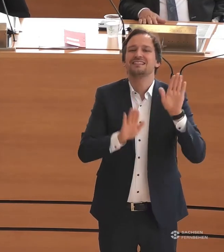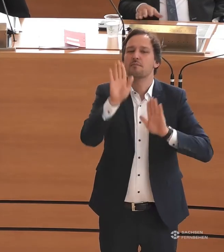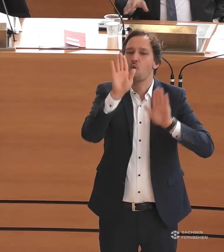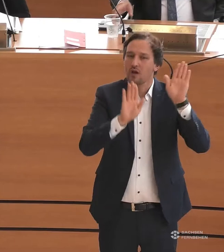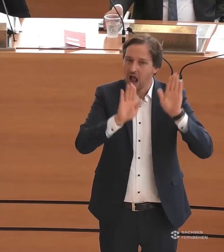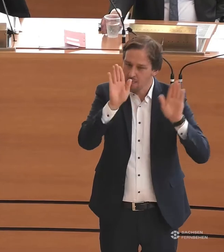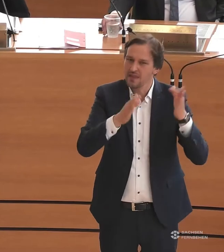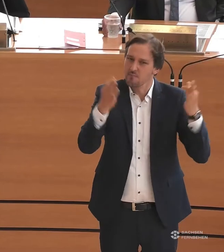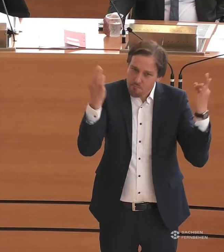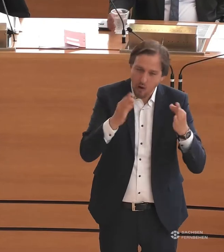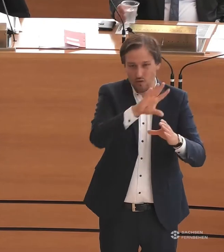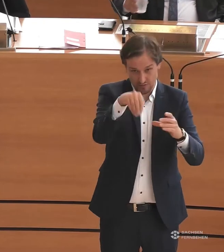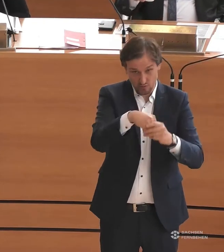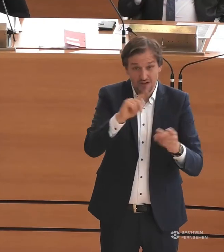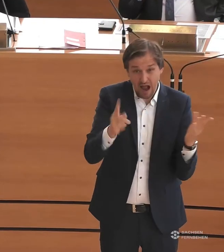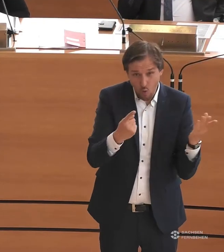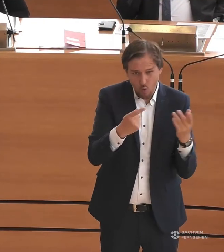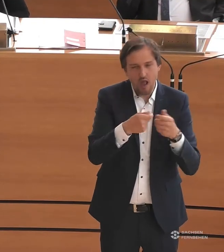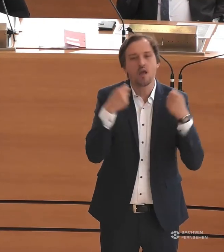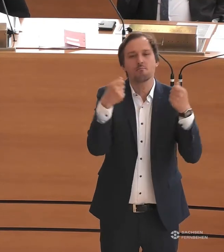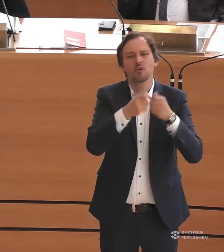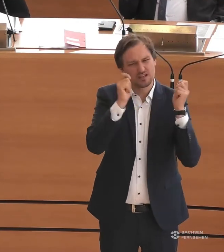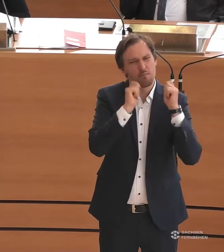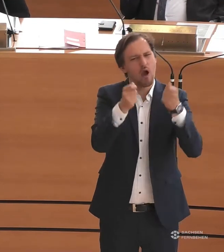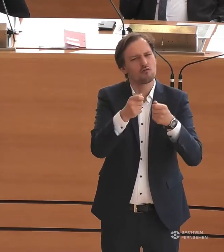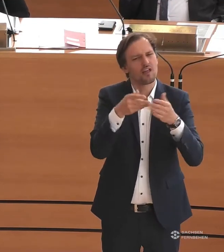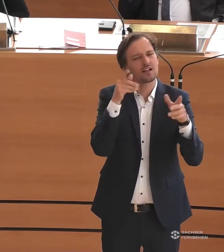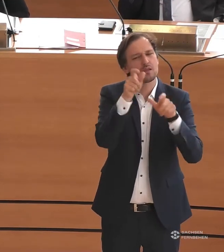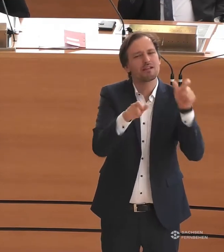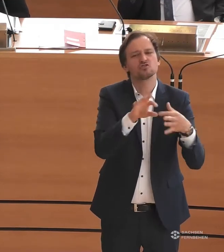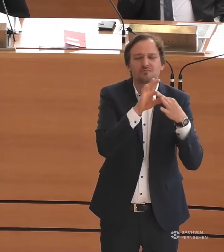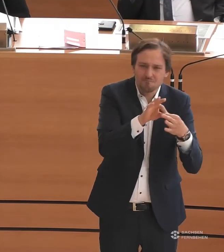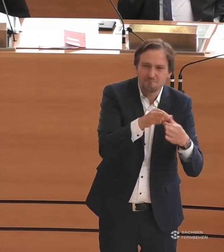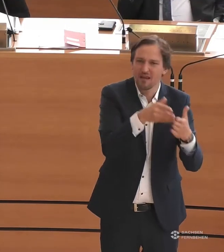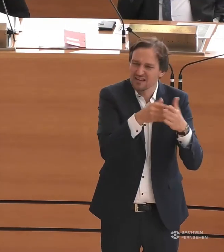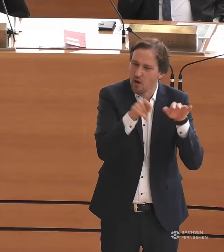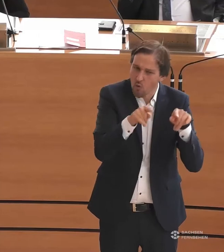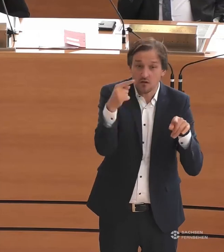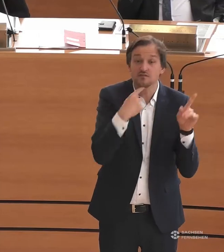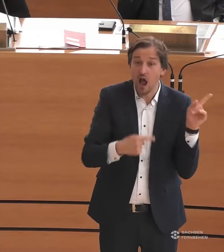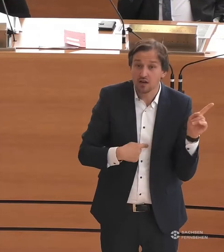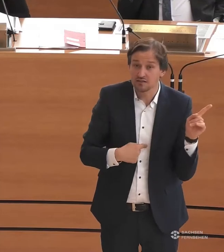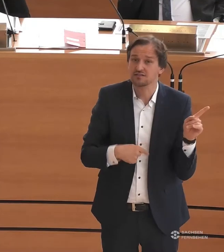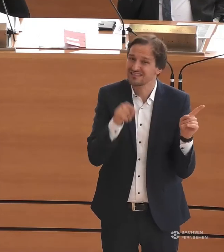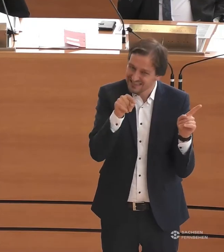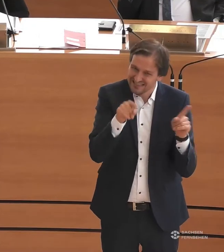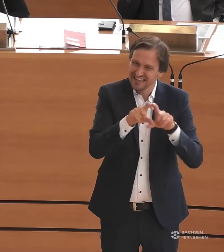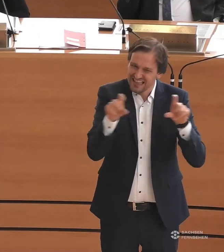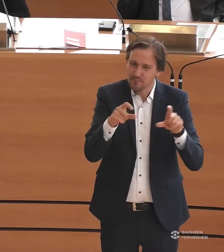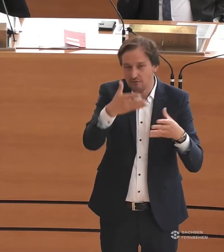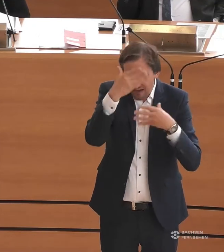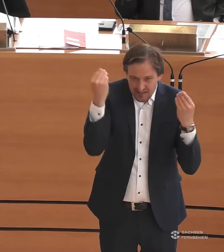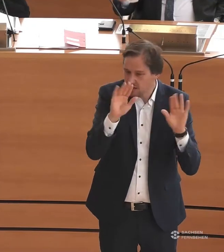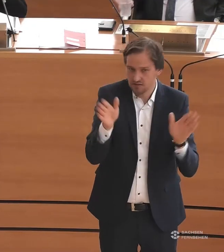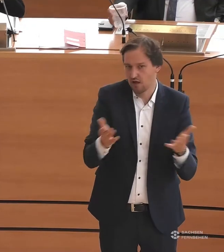Menschen mit Behinderung gesagt. Und das ist, denke ich, der Punkt, den wir nicht einfach vergessen dürfen, wenn wir zum Beispiel über Inklusion sprechen.